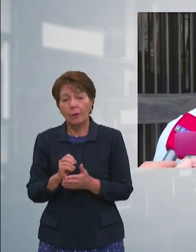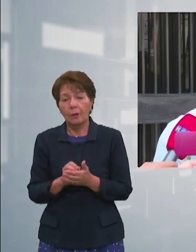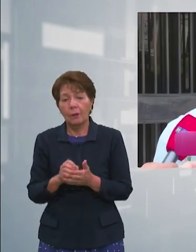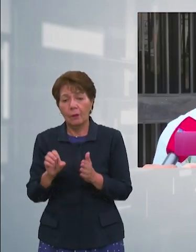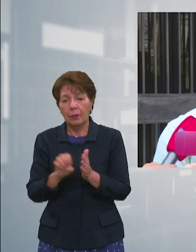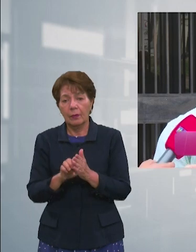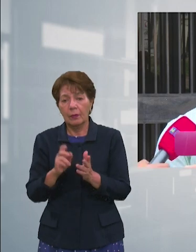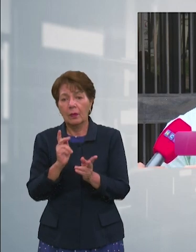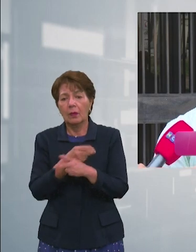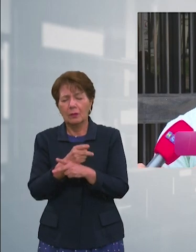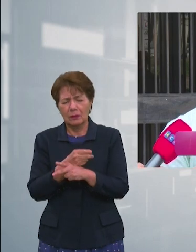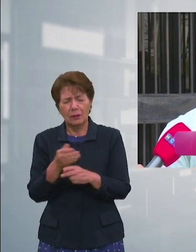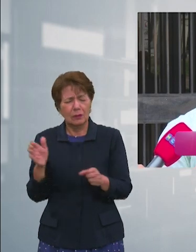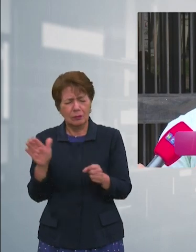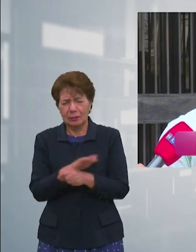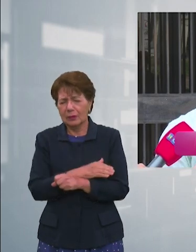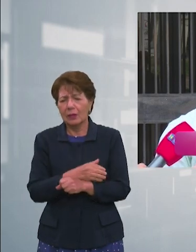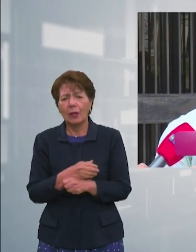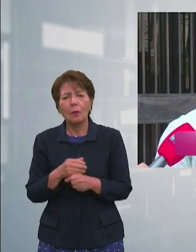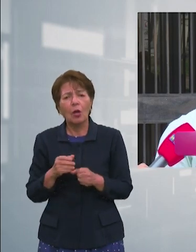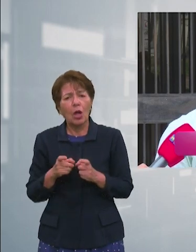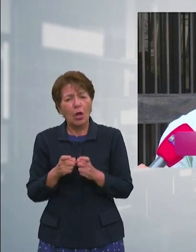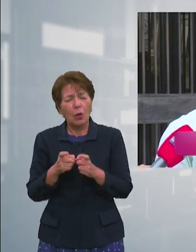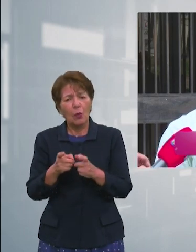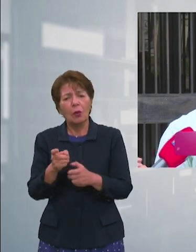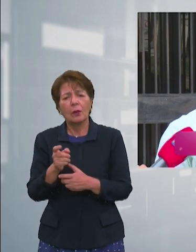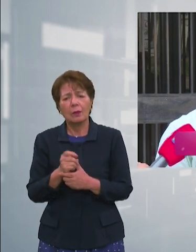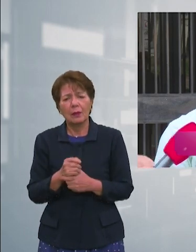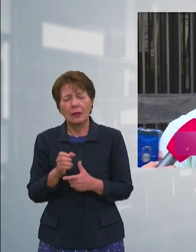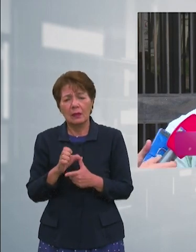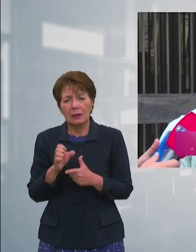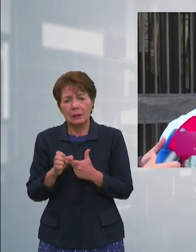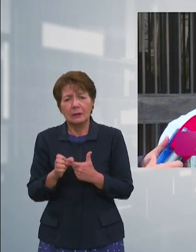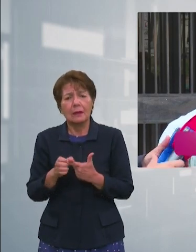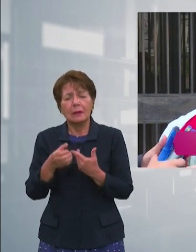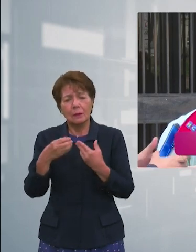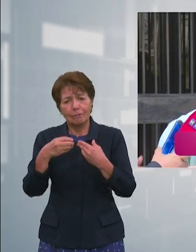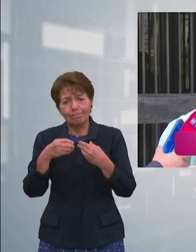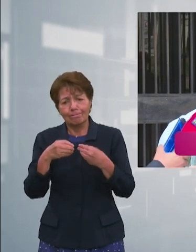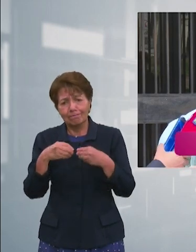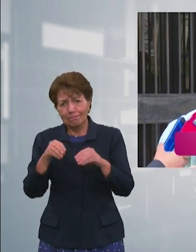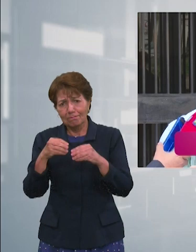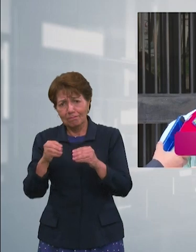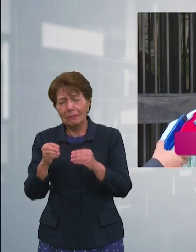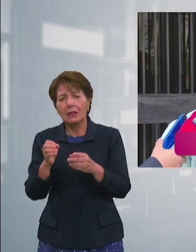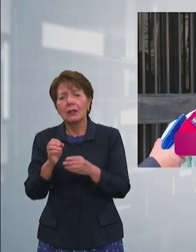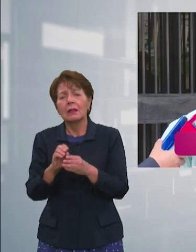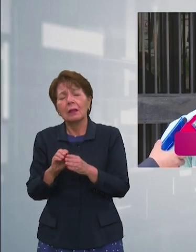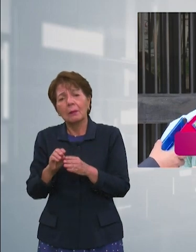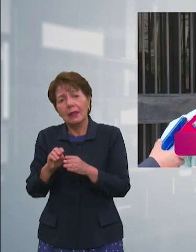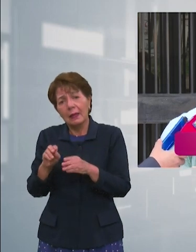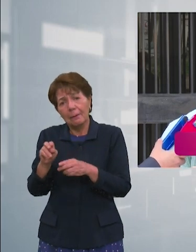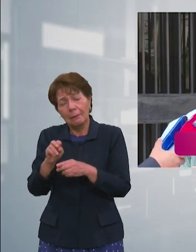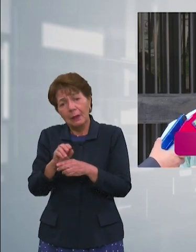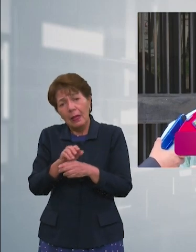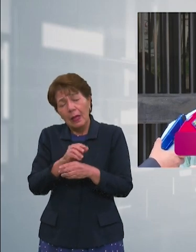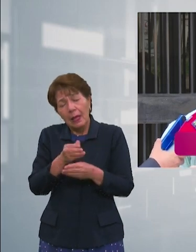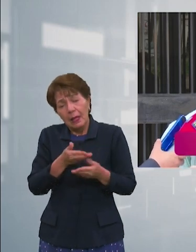hay digamos las facilidades pueden pueden darse entonces lo que nosotros necesitamos es la apertura de nuevos